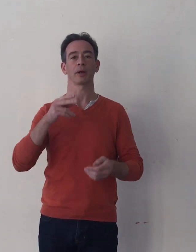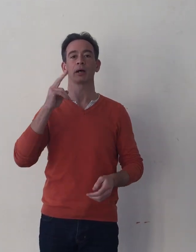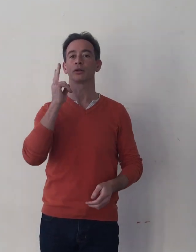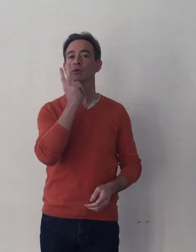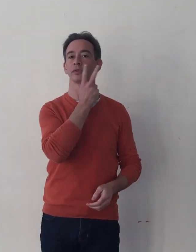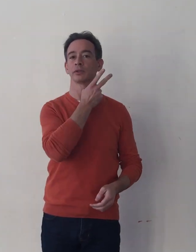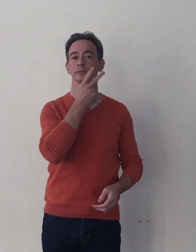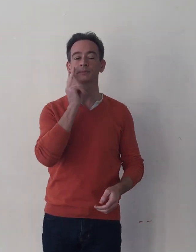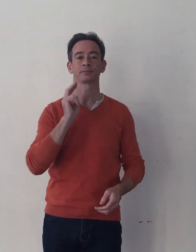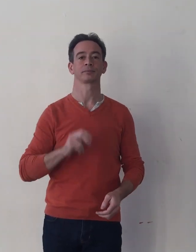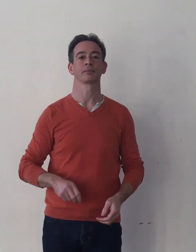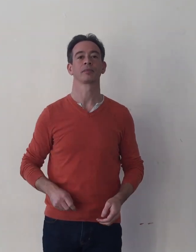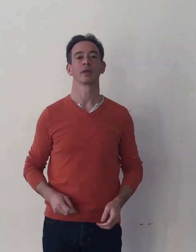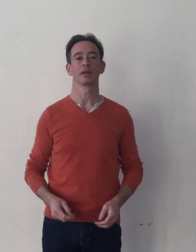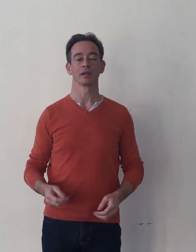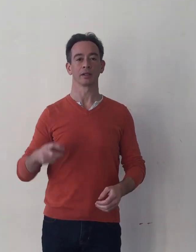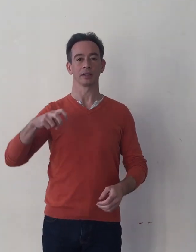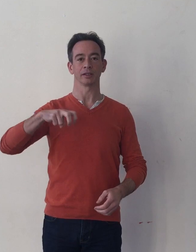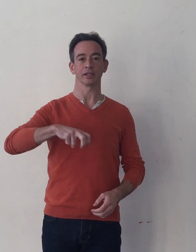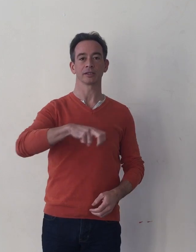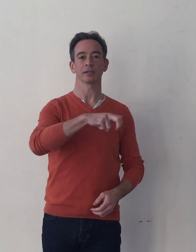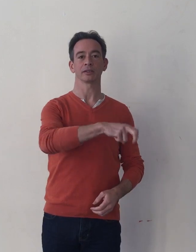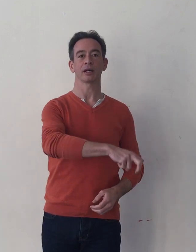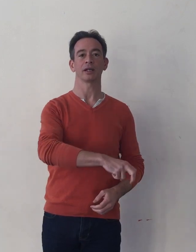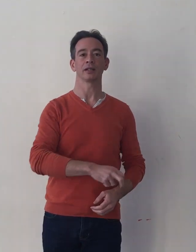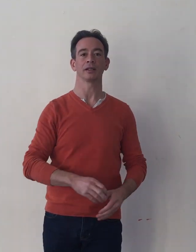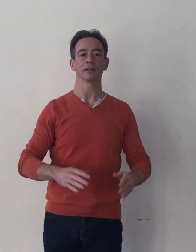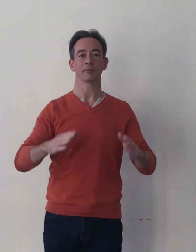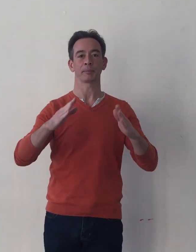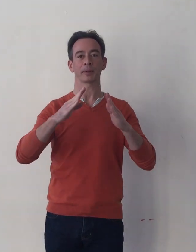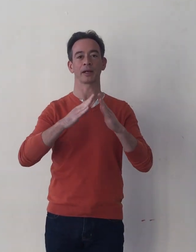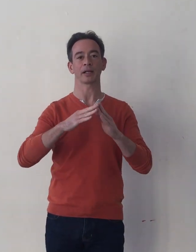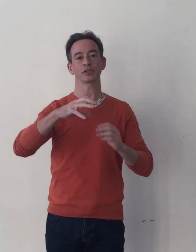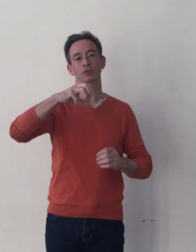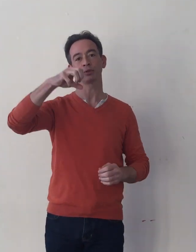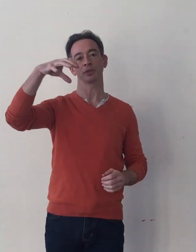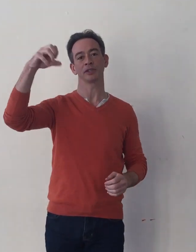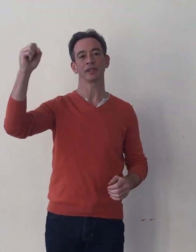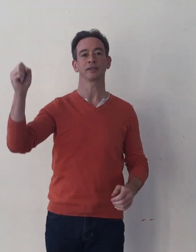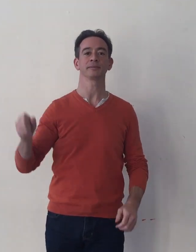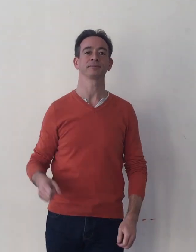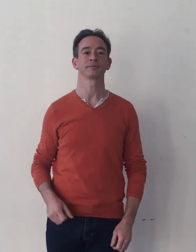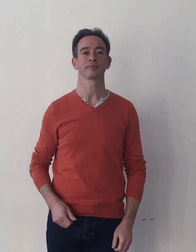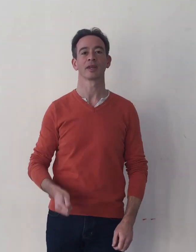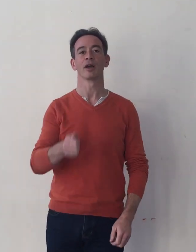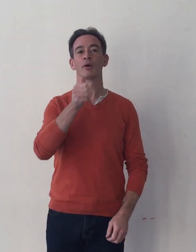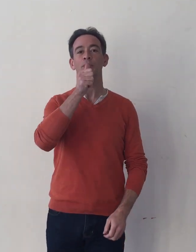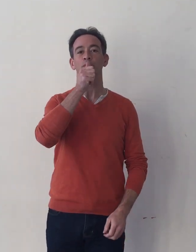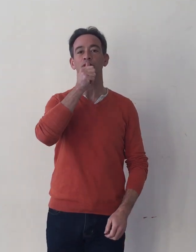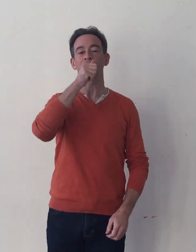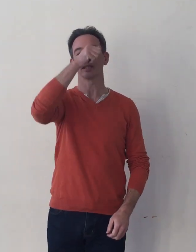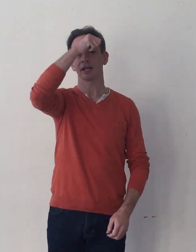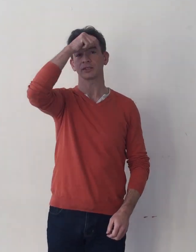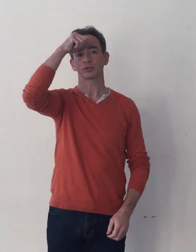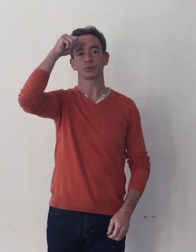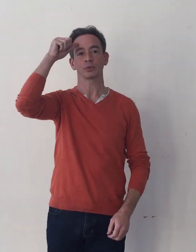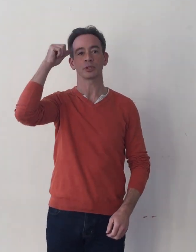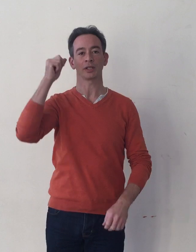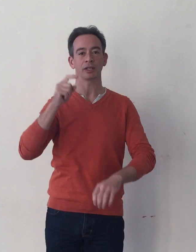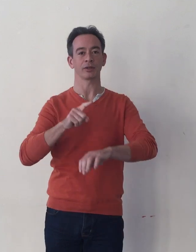par le vent, il descendra par la cheminée, petit garçon il est